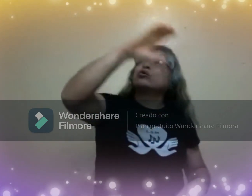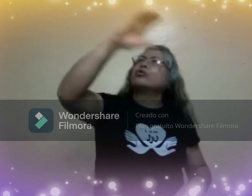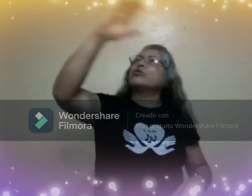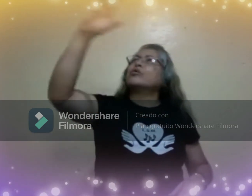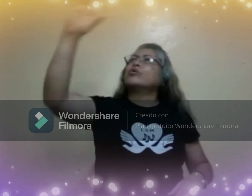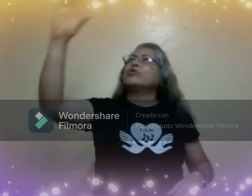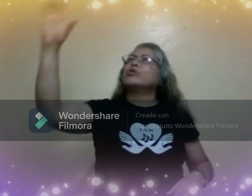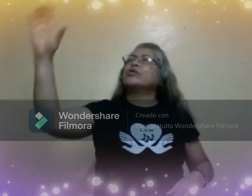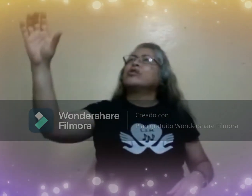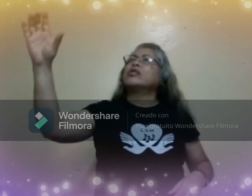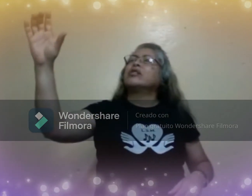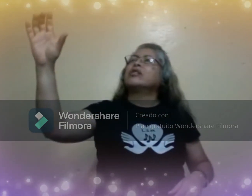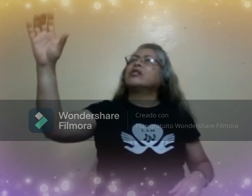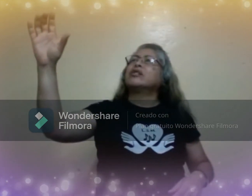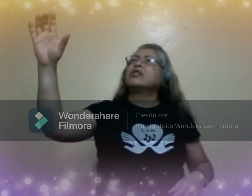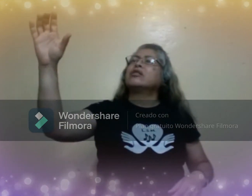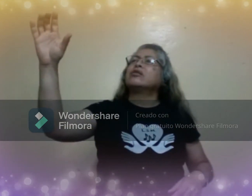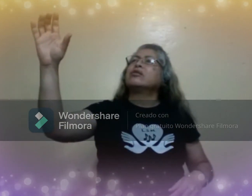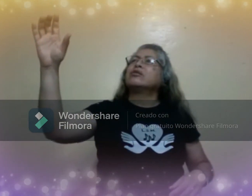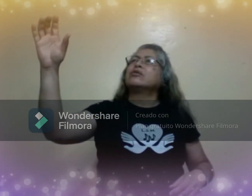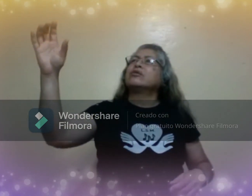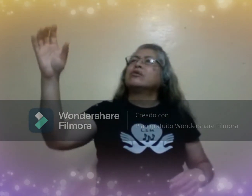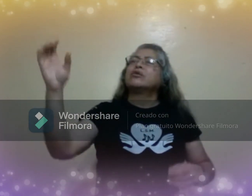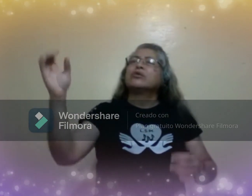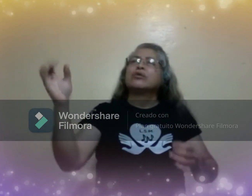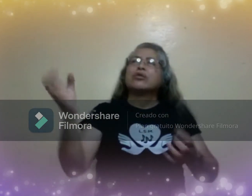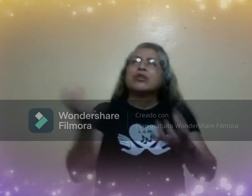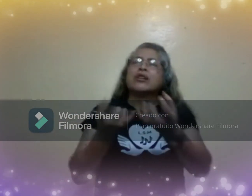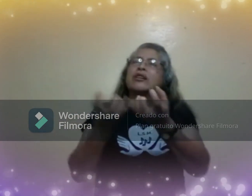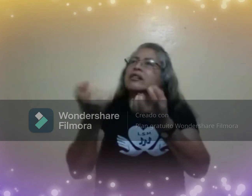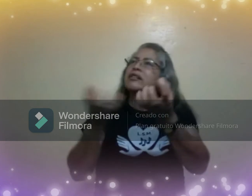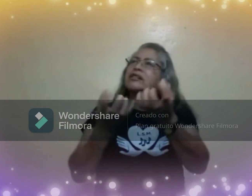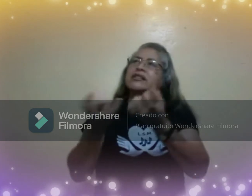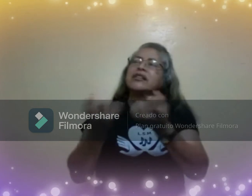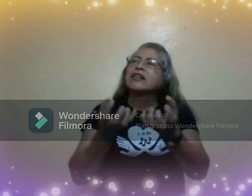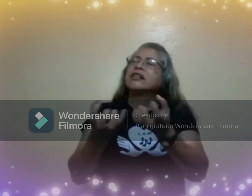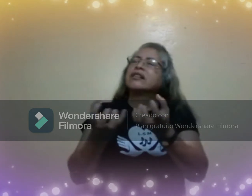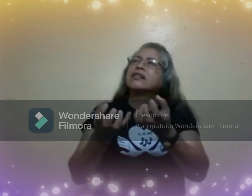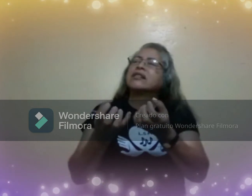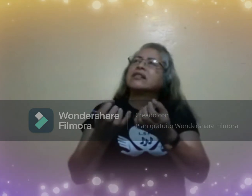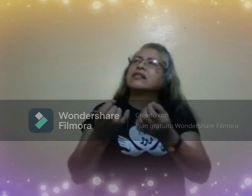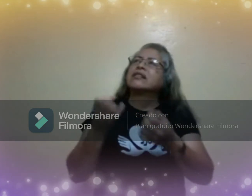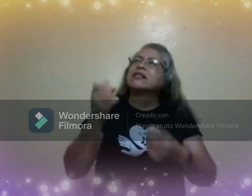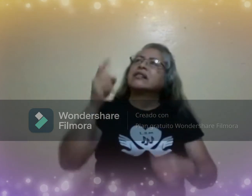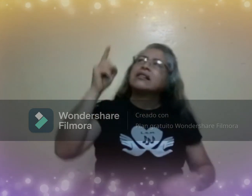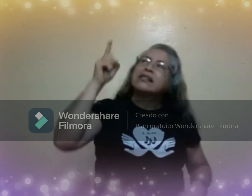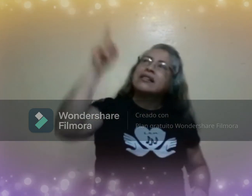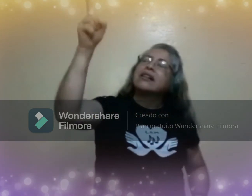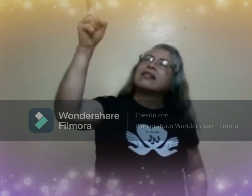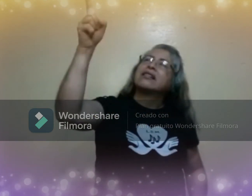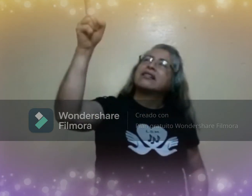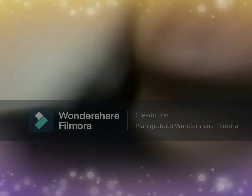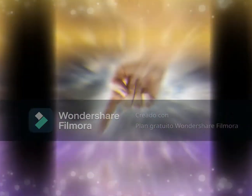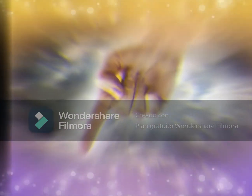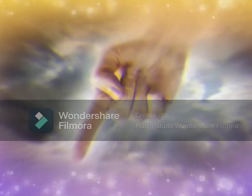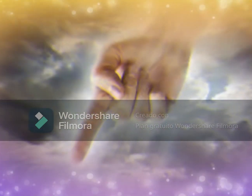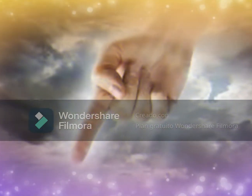Danos hoy nuestro pan De cada día